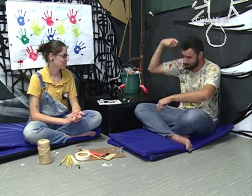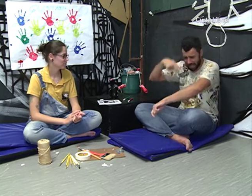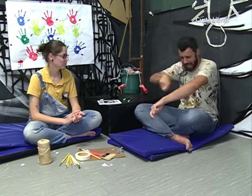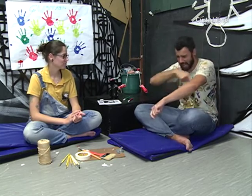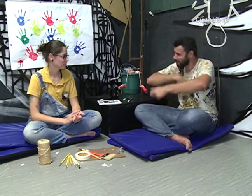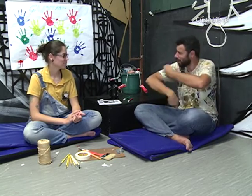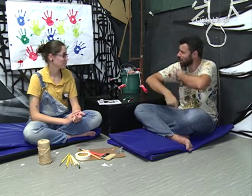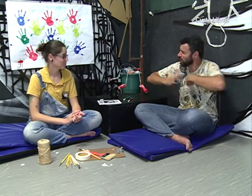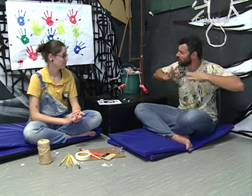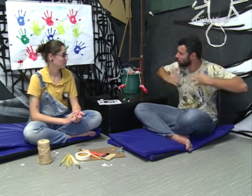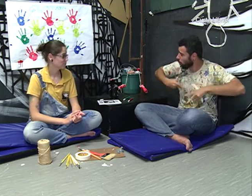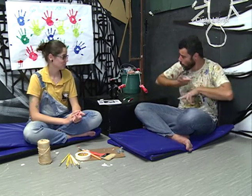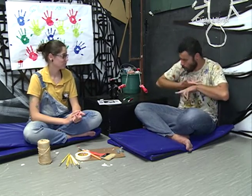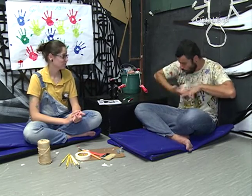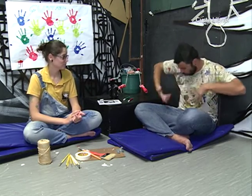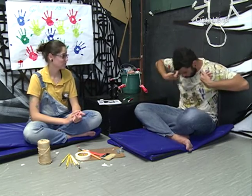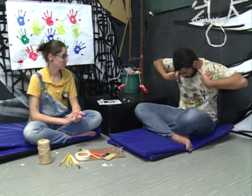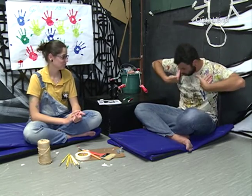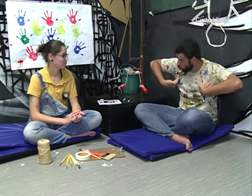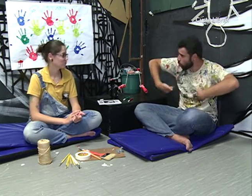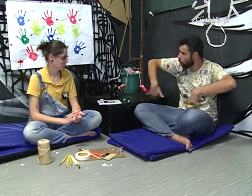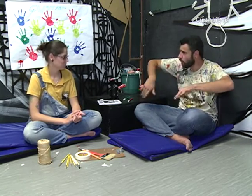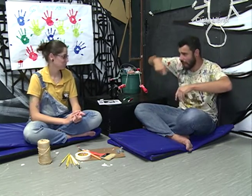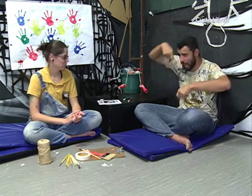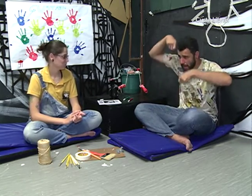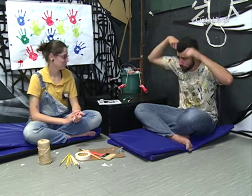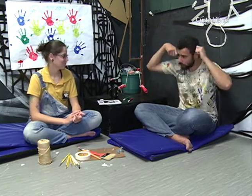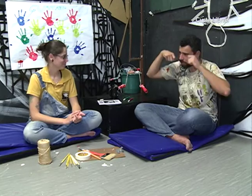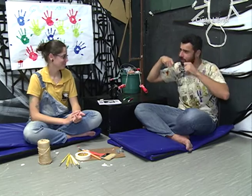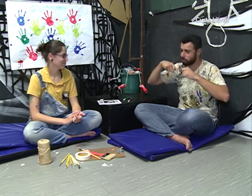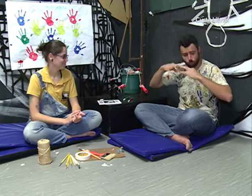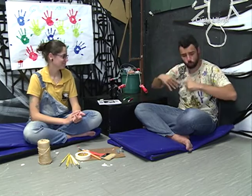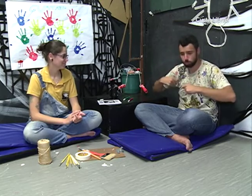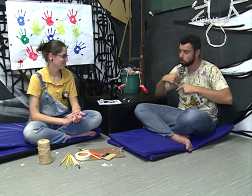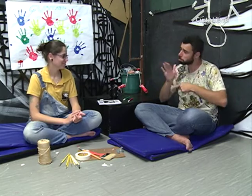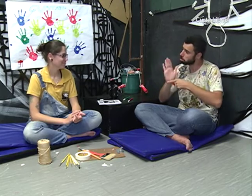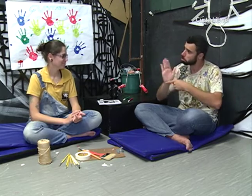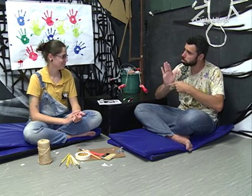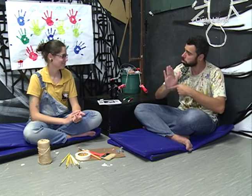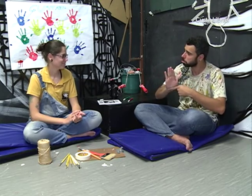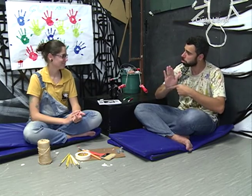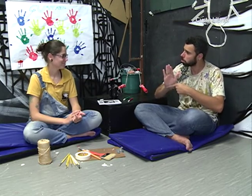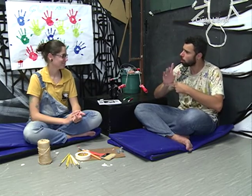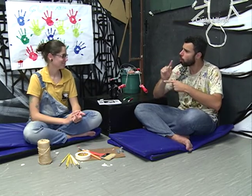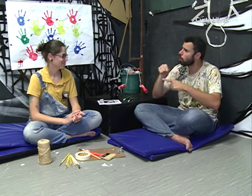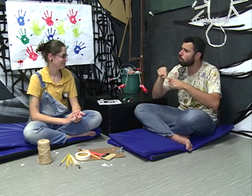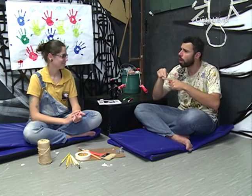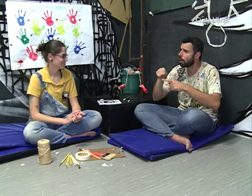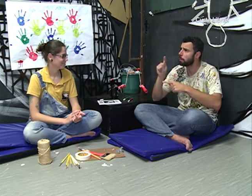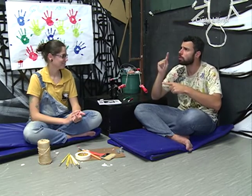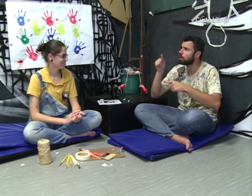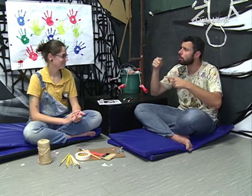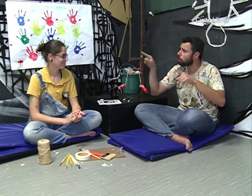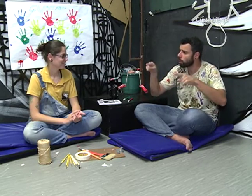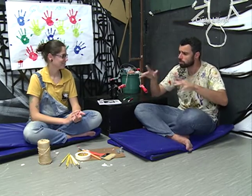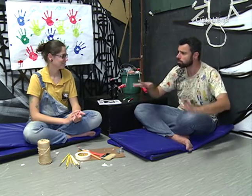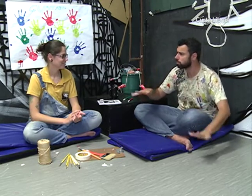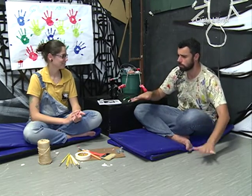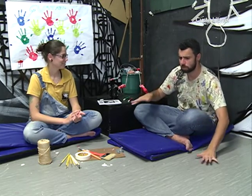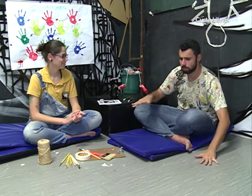Aí eu ensaiei a dança. Depilei todo o meu corpo, deixei completamente sem pelos, da cabeça aos pés. Durante a dança